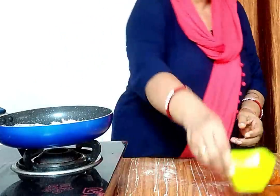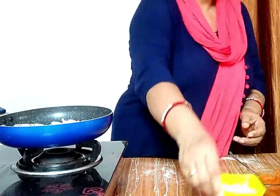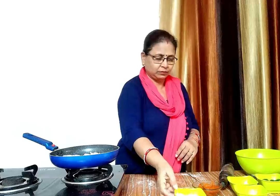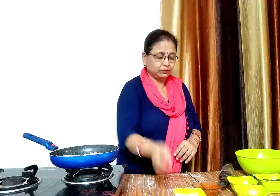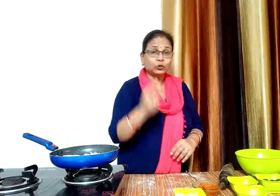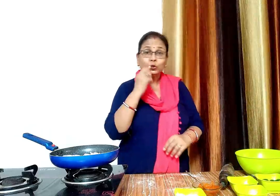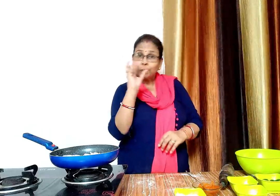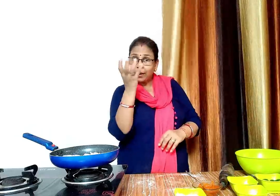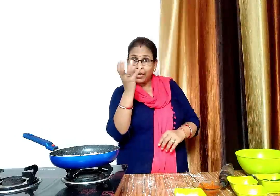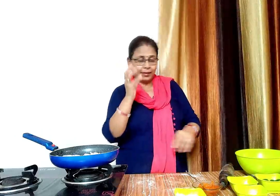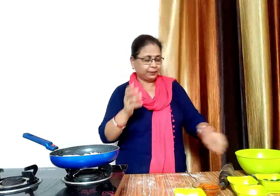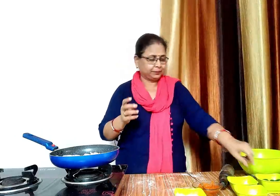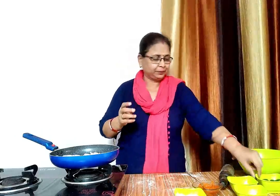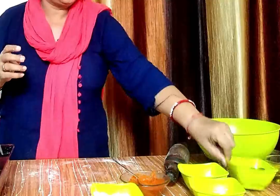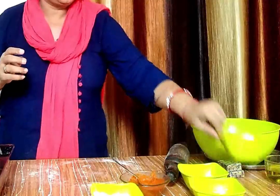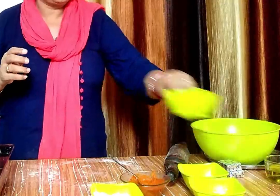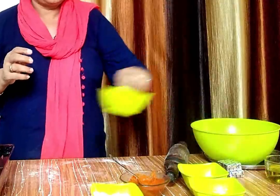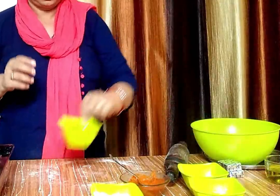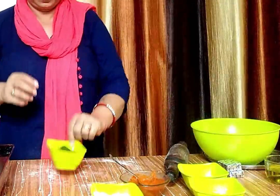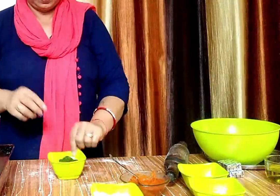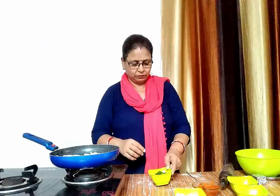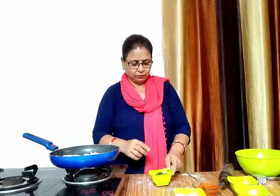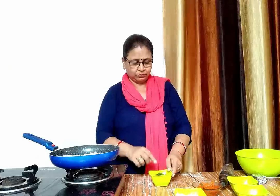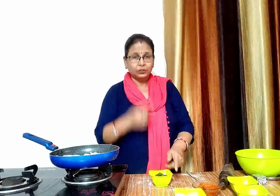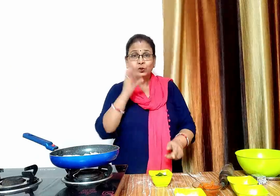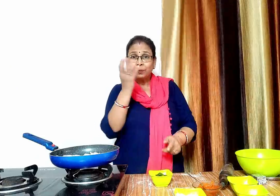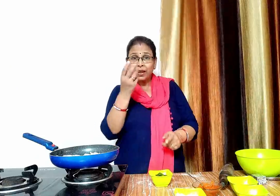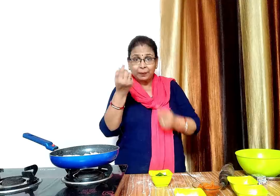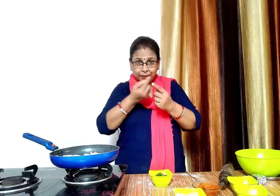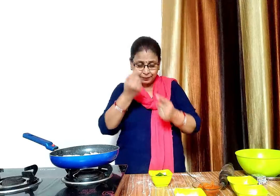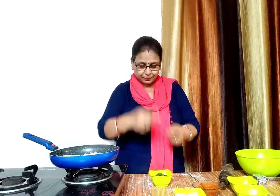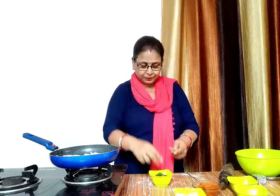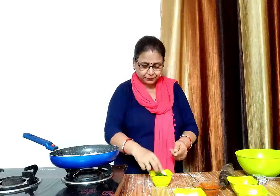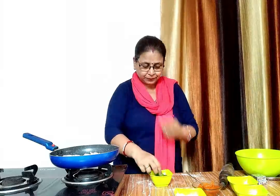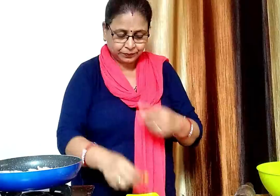अब इसमें एक कटाओवा शिम्ला मिर्च डालेंगे हमने शिम्ला मिर्च को क्यूप्स में काट लिया है